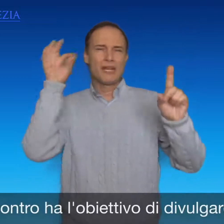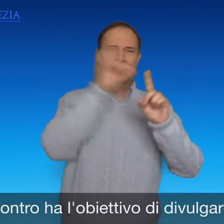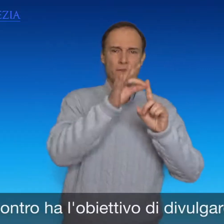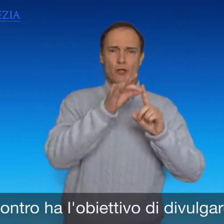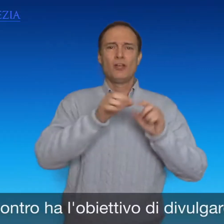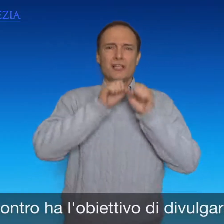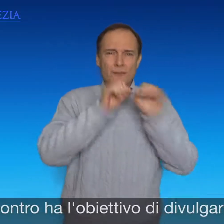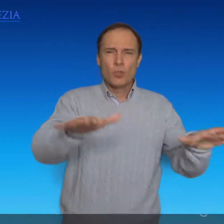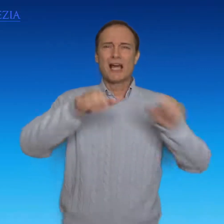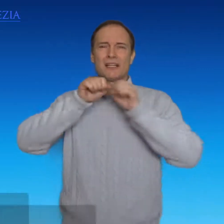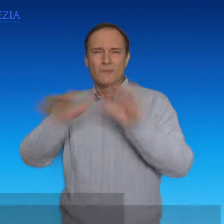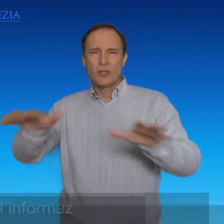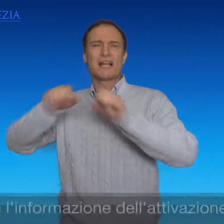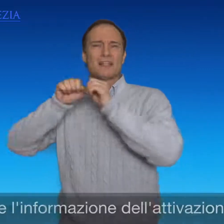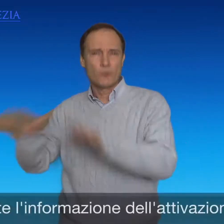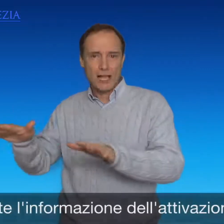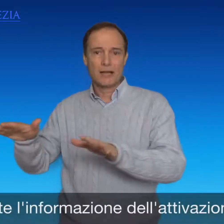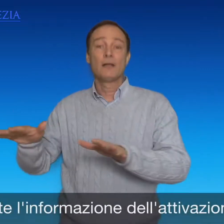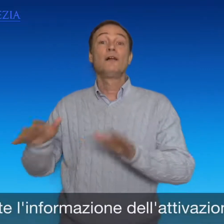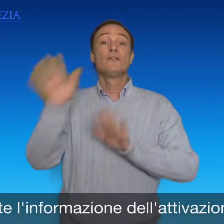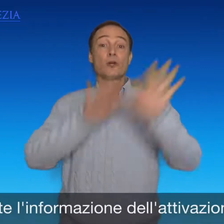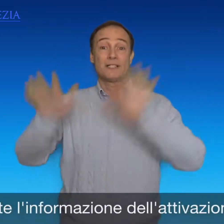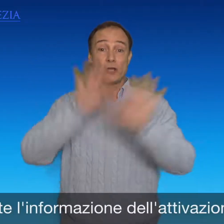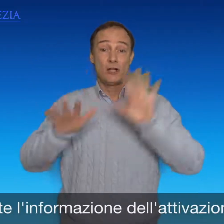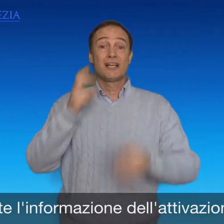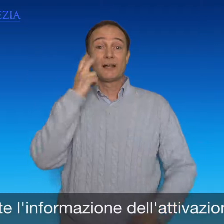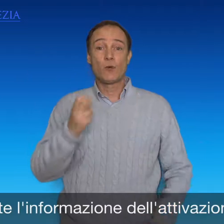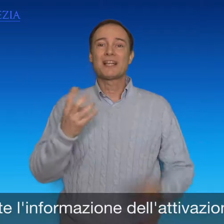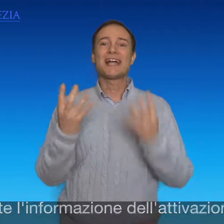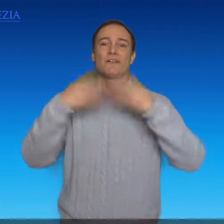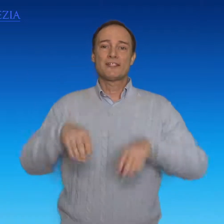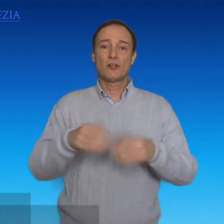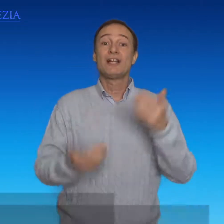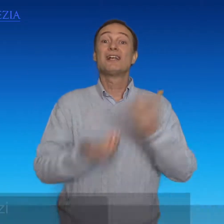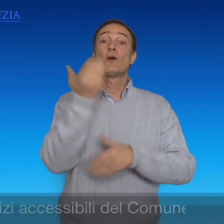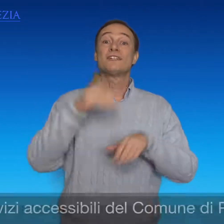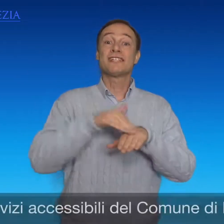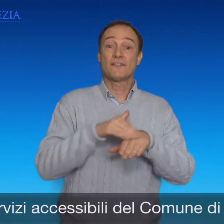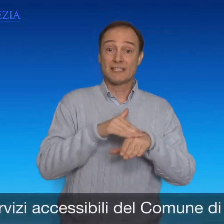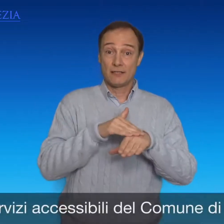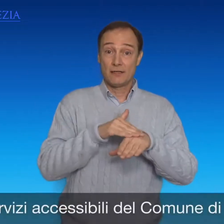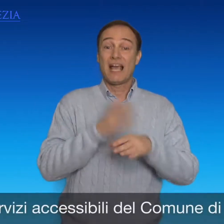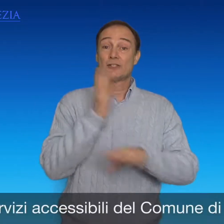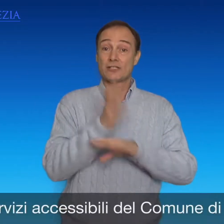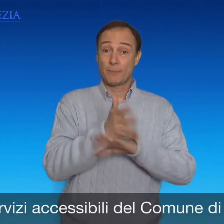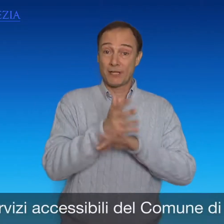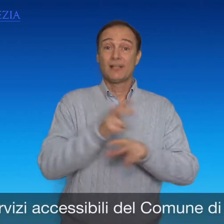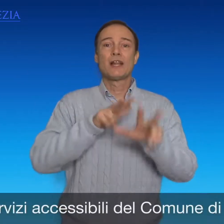ampiamente l'informazione dell'attivazione dei nuovi servizi accessibili del Comune di Pomezia